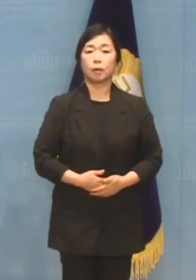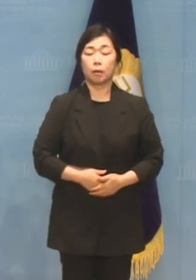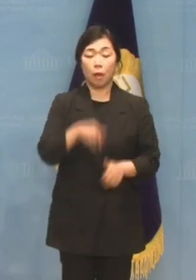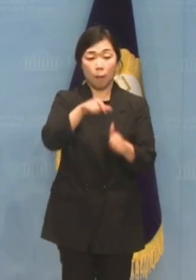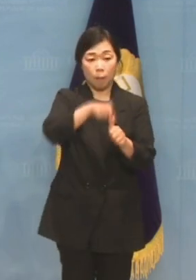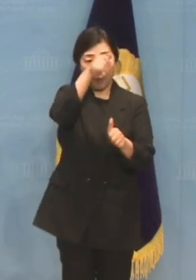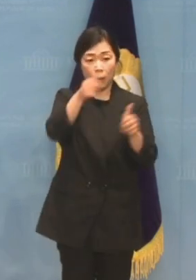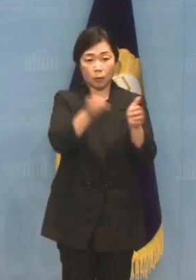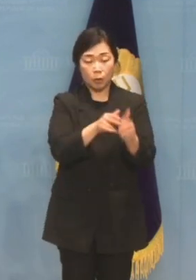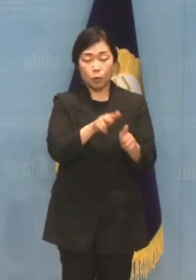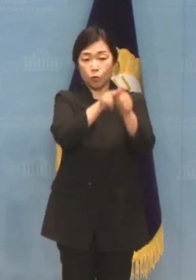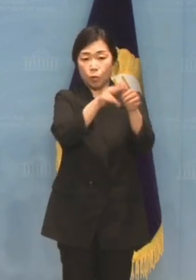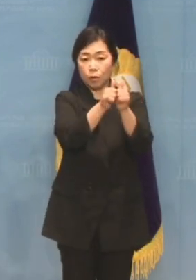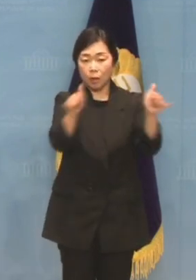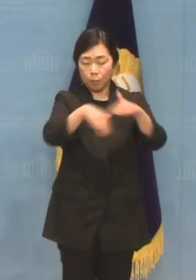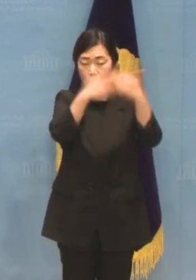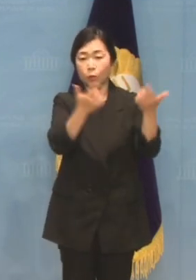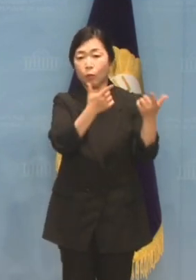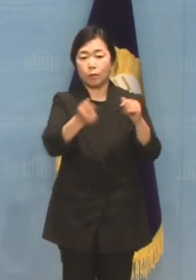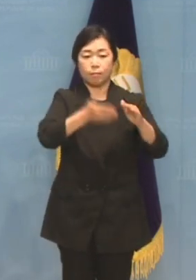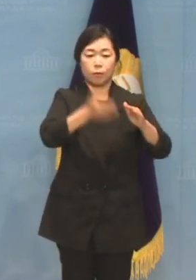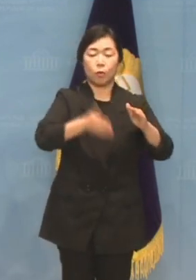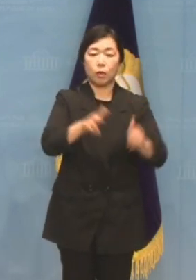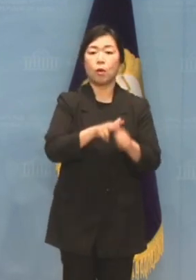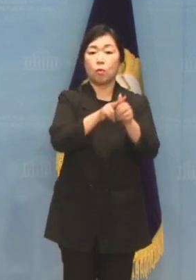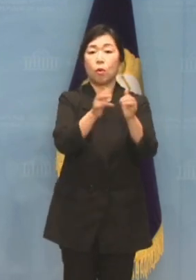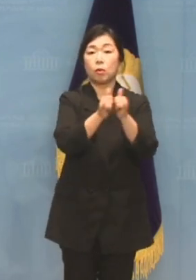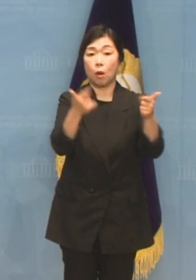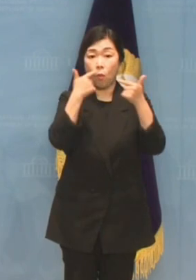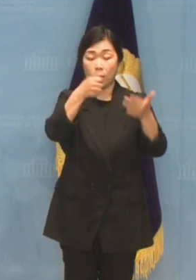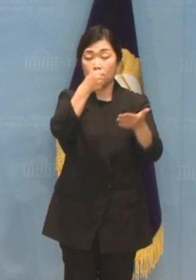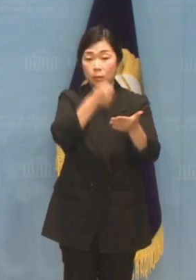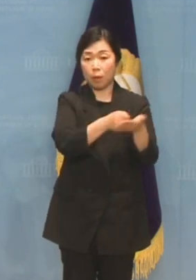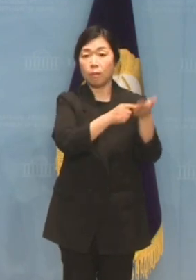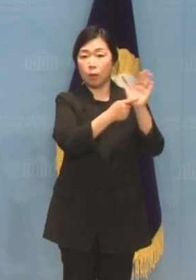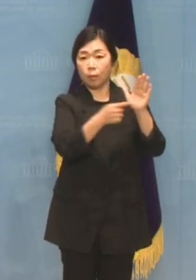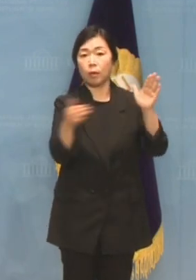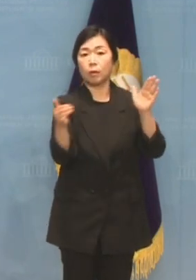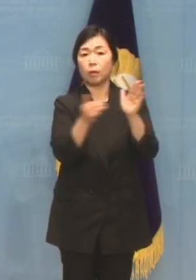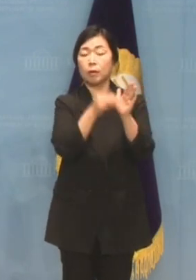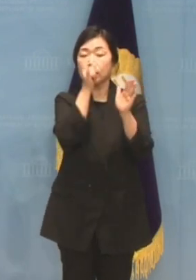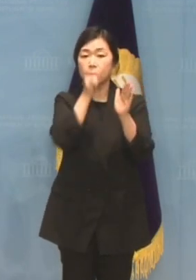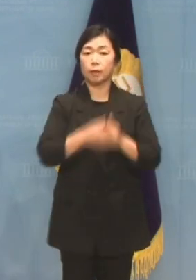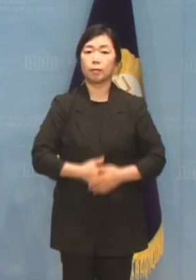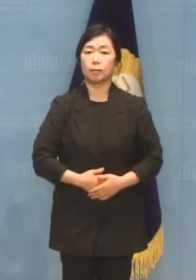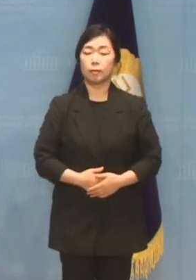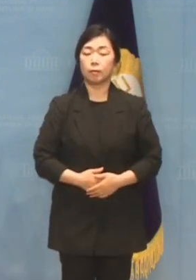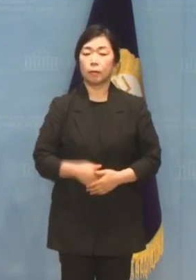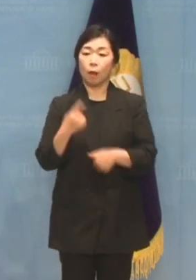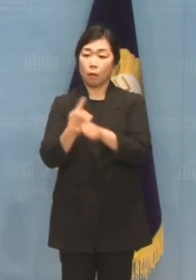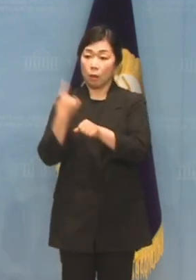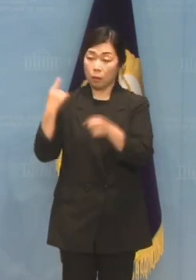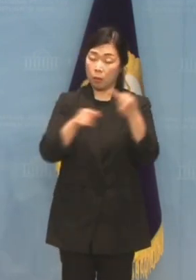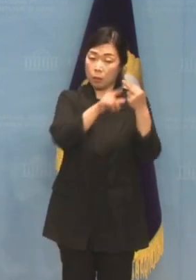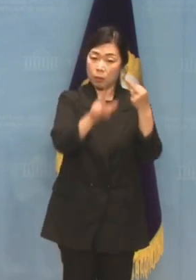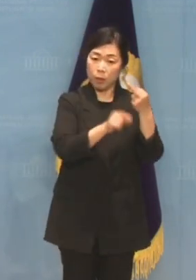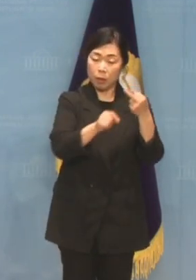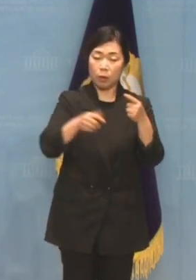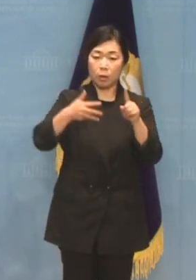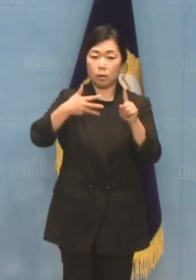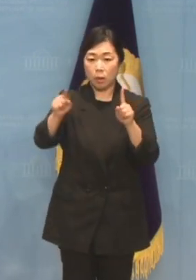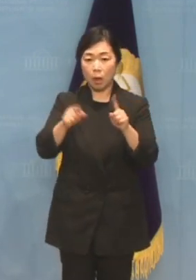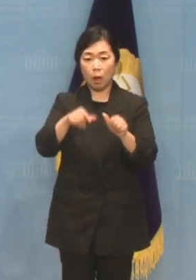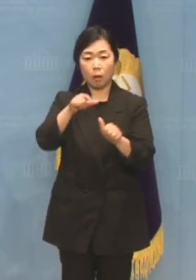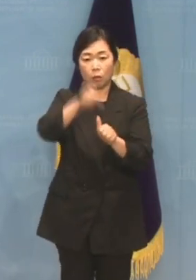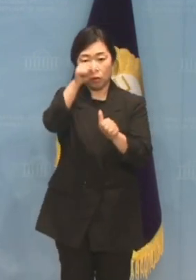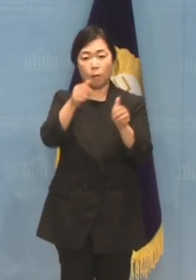선출된 후보들은 모두 진보당의 공식적인 총선 후보로 확정된 상황입니다. 작년 12월에 1차